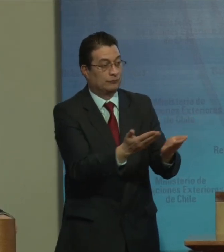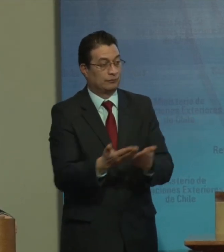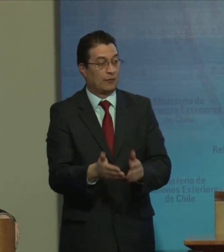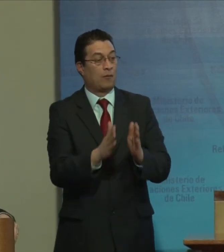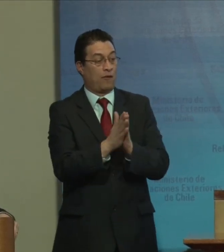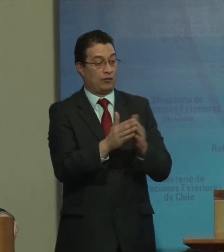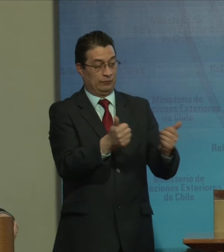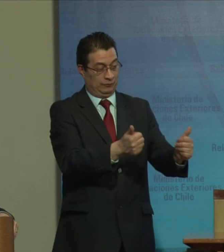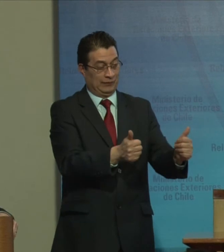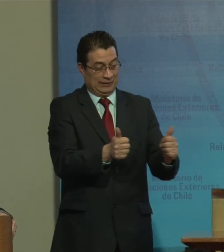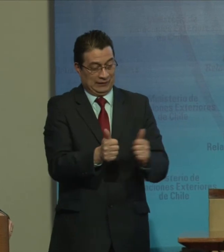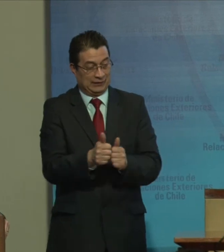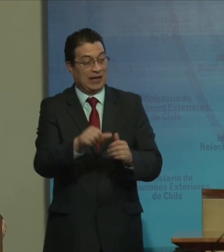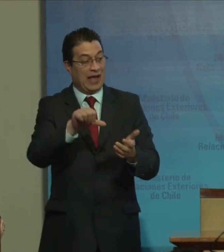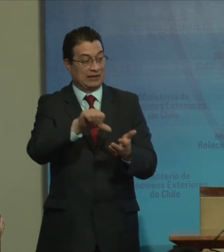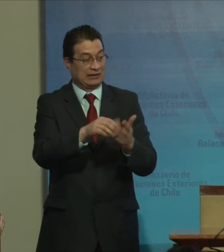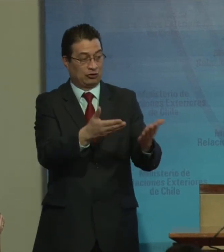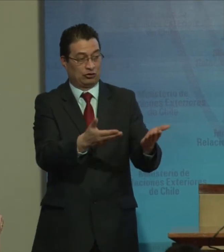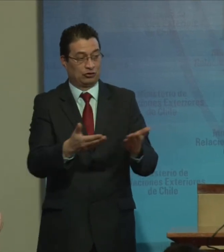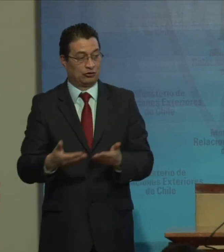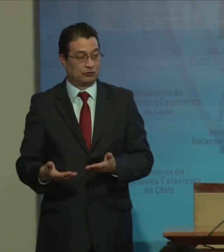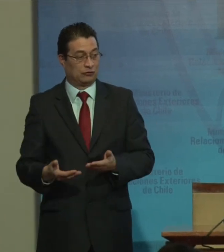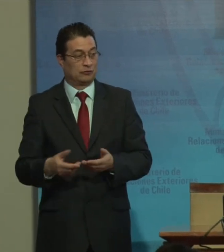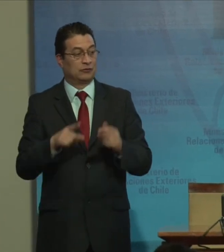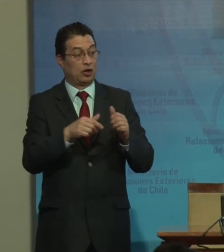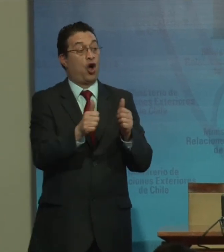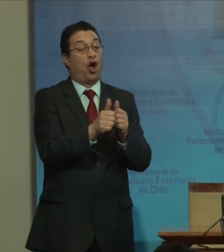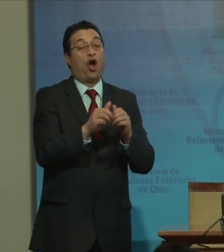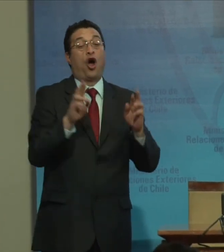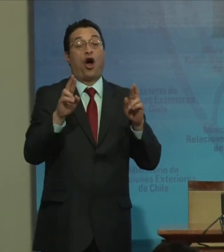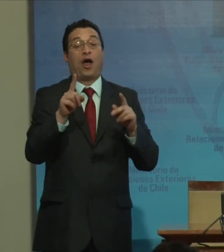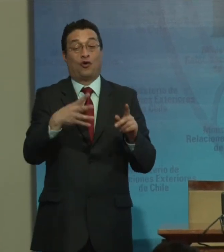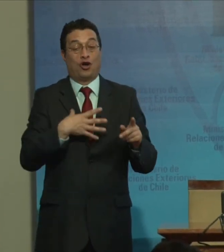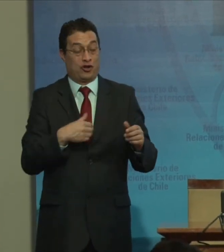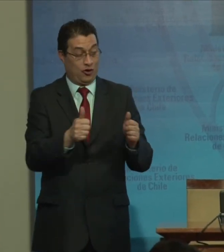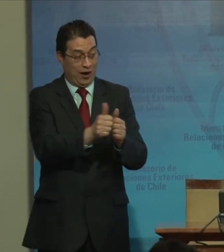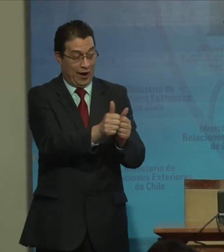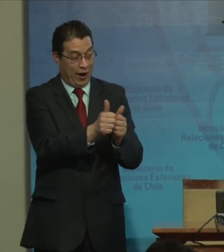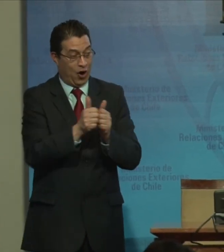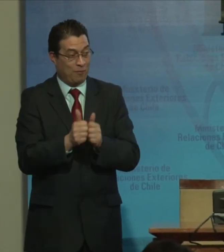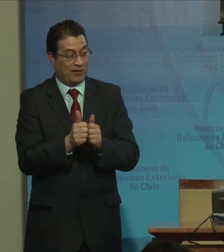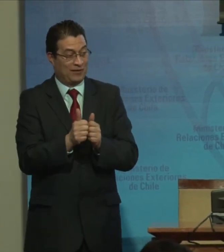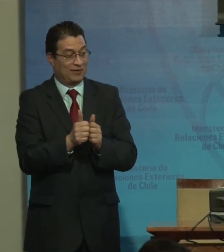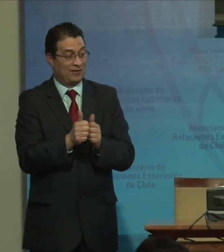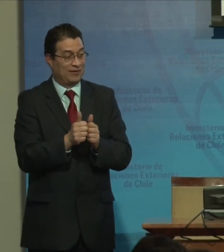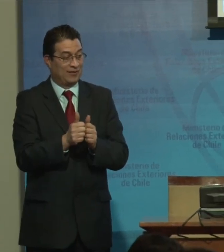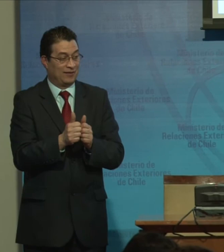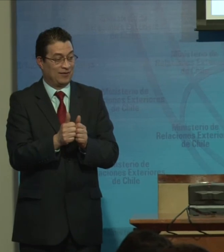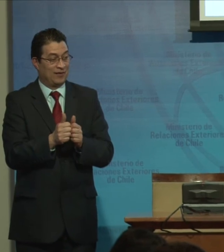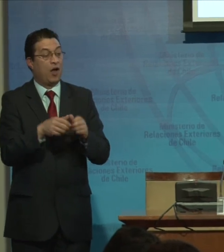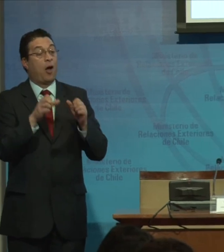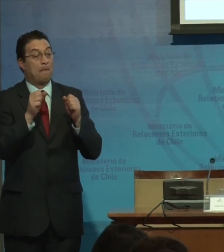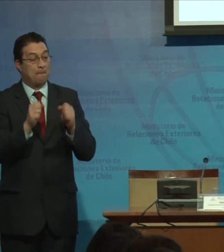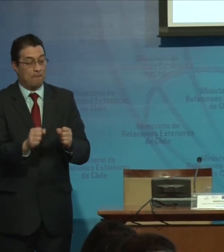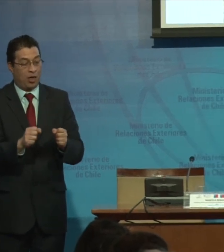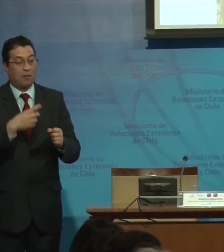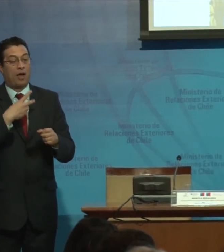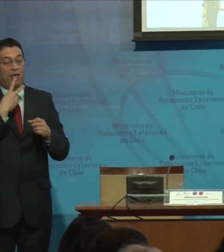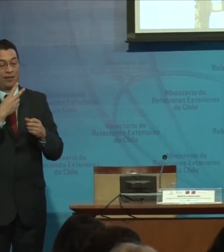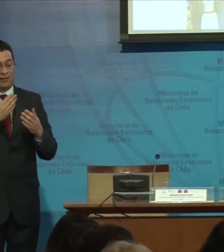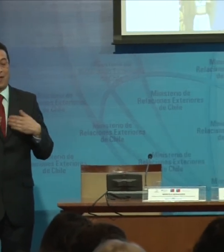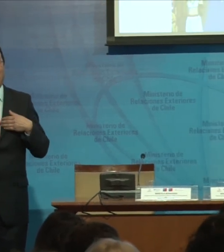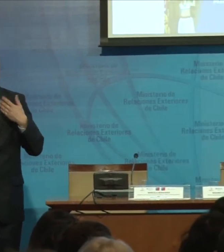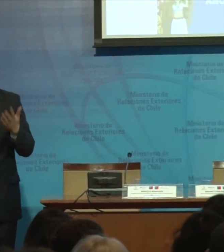te pido que te acerques al centro y ojalá y con tu hijo para que podamos hacerte